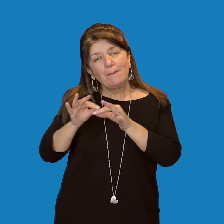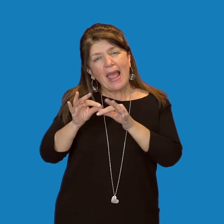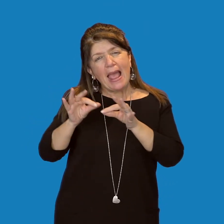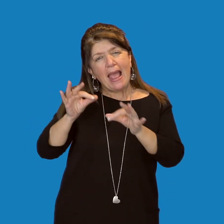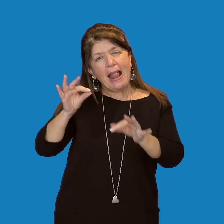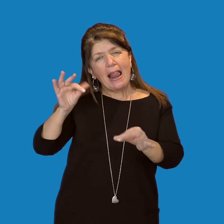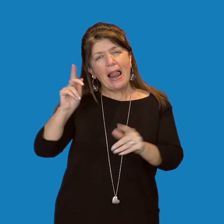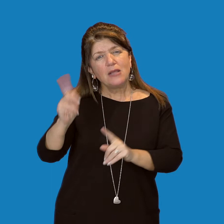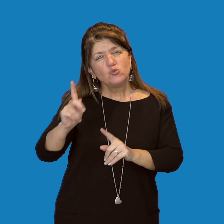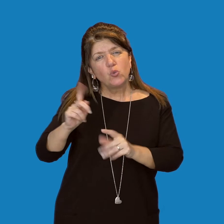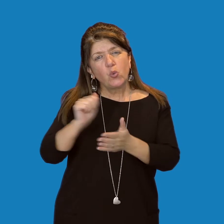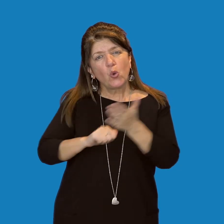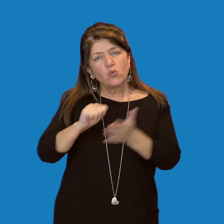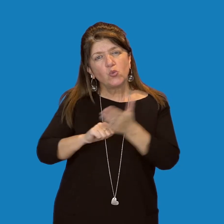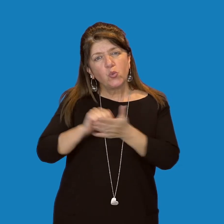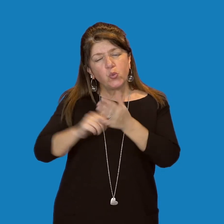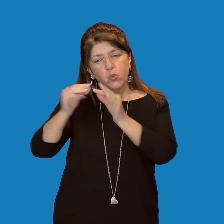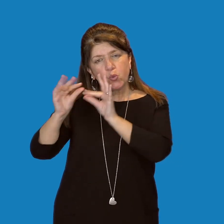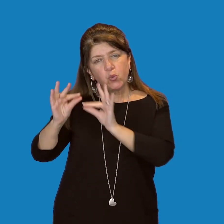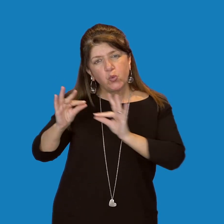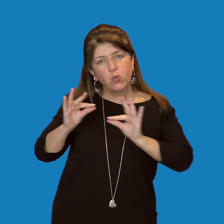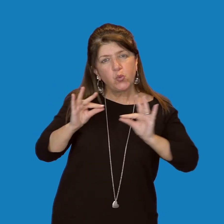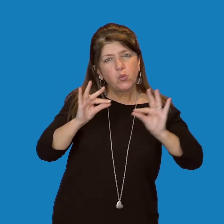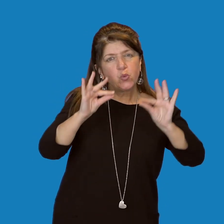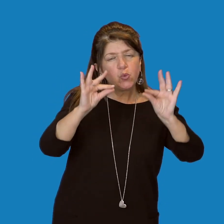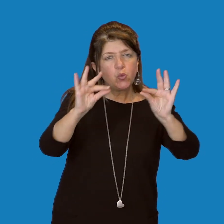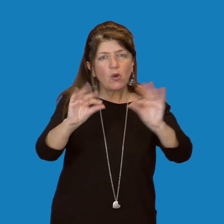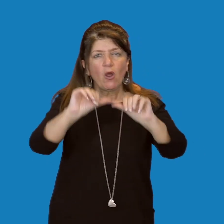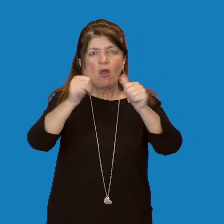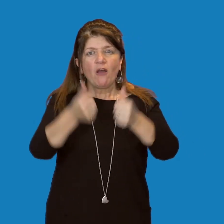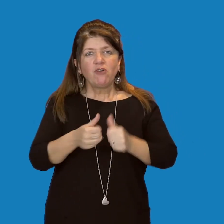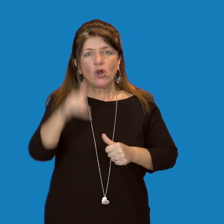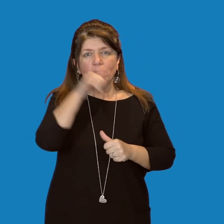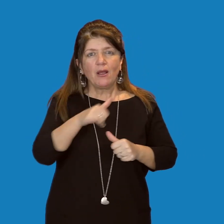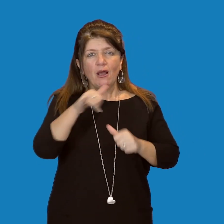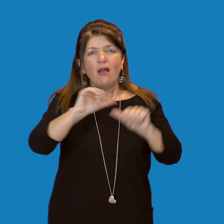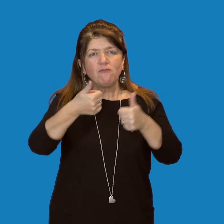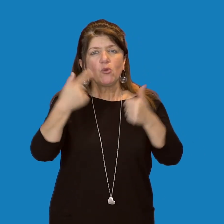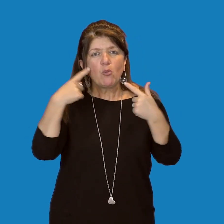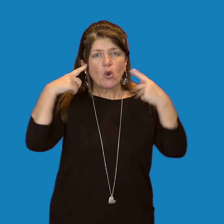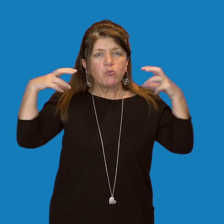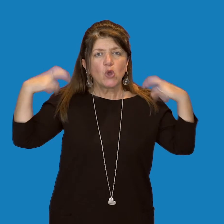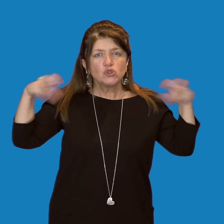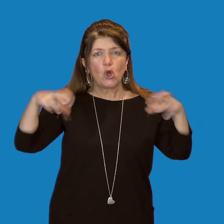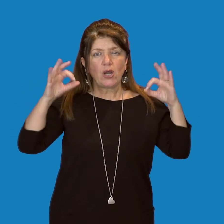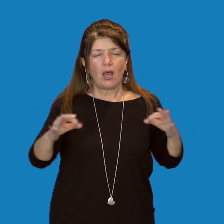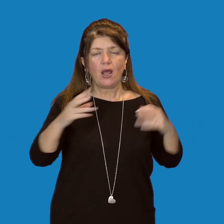residui della muta, i quali formano una struttura simile ad un sonaglio. Quest'ultimo, agitato,